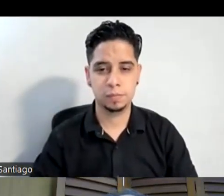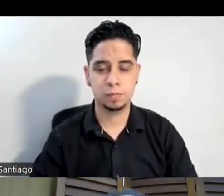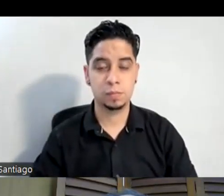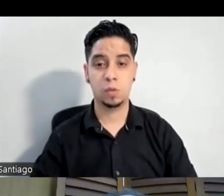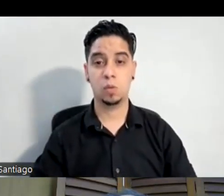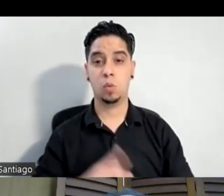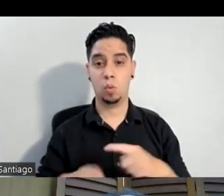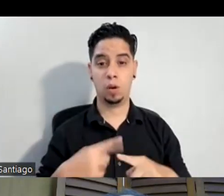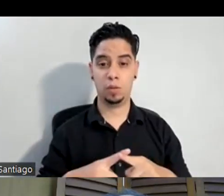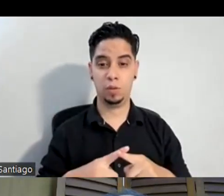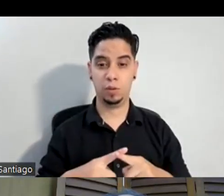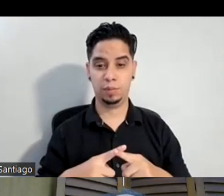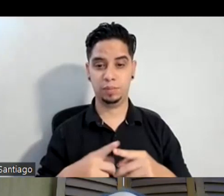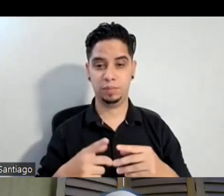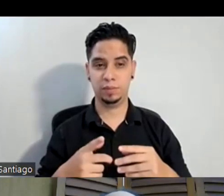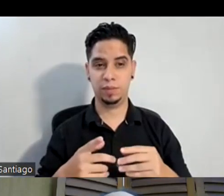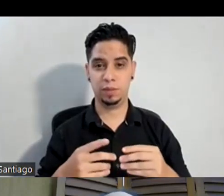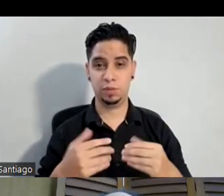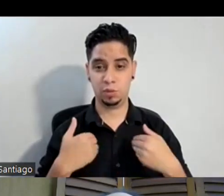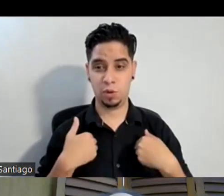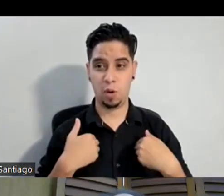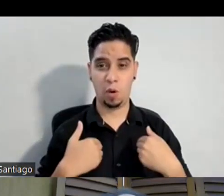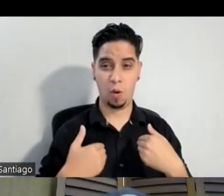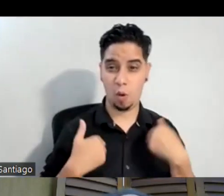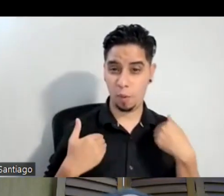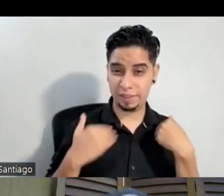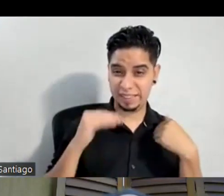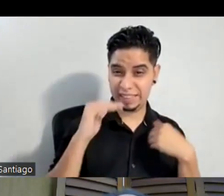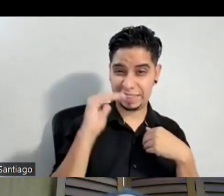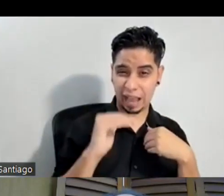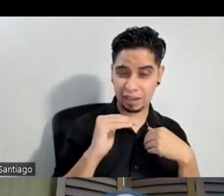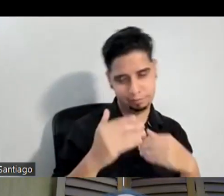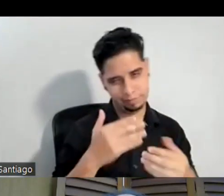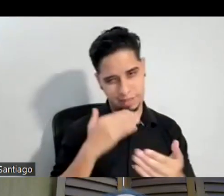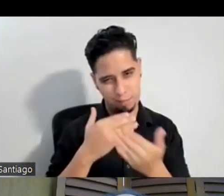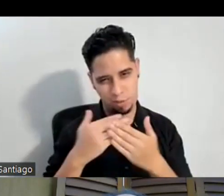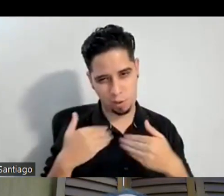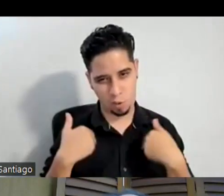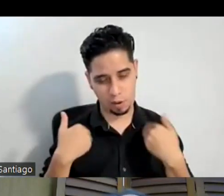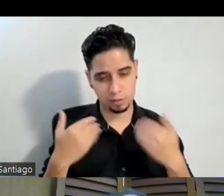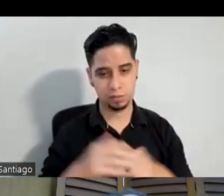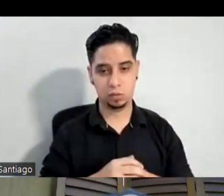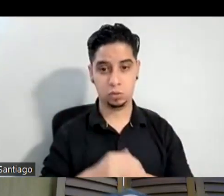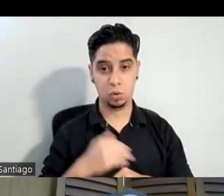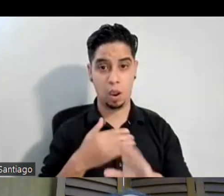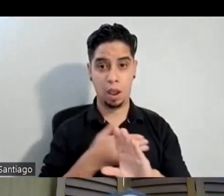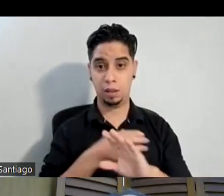y gracias por lo de joven cuando era más jovencita pellaba mucho porque siempre me daban comedia